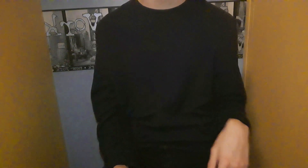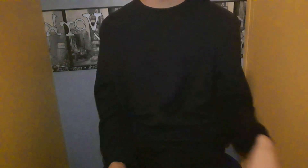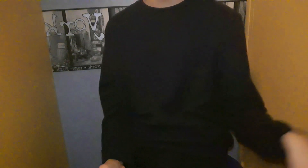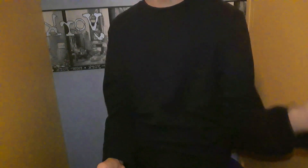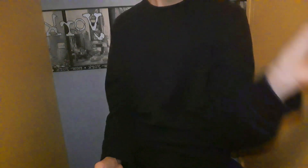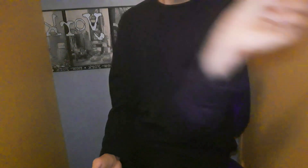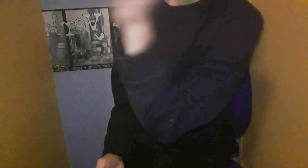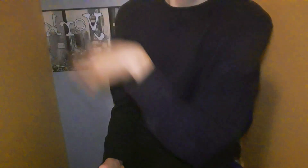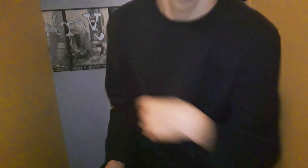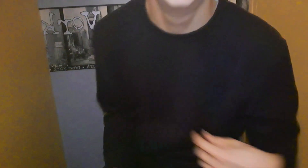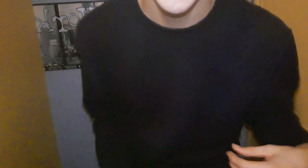vidéo Bye